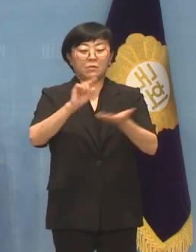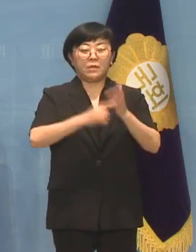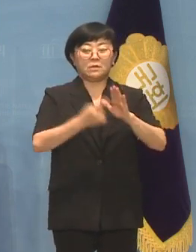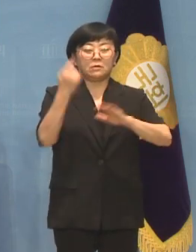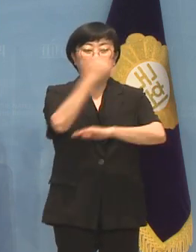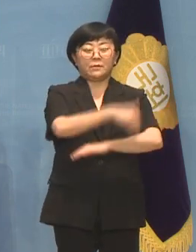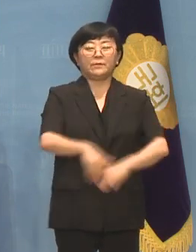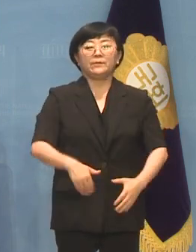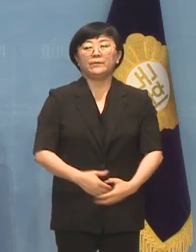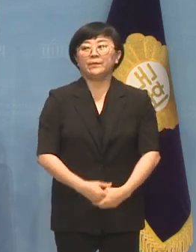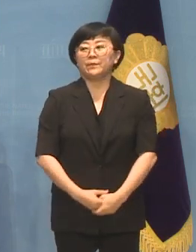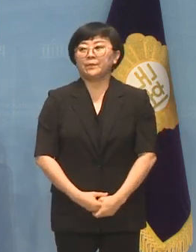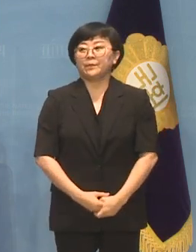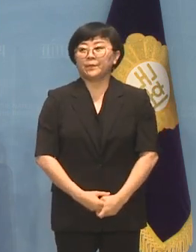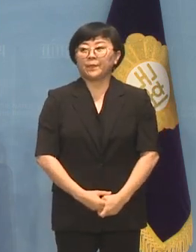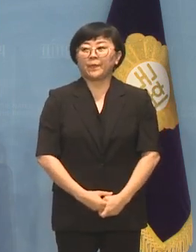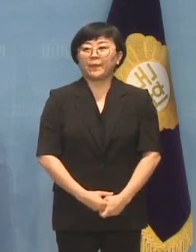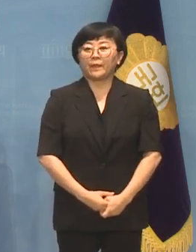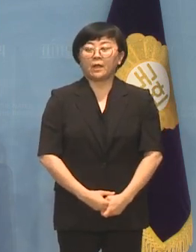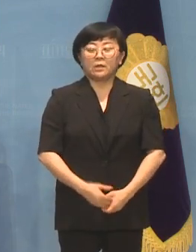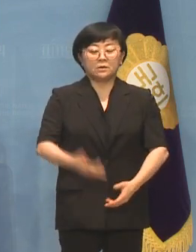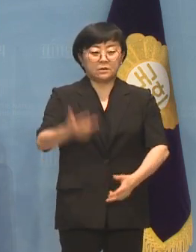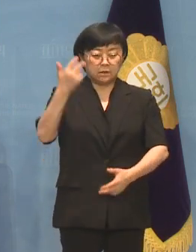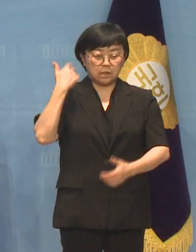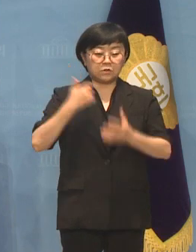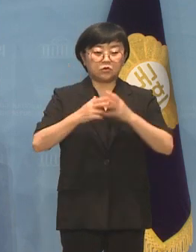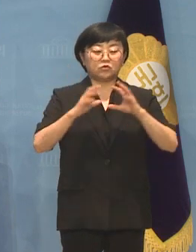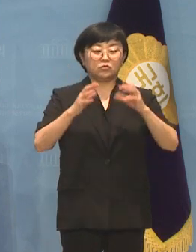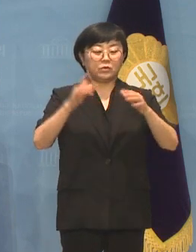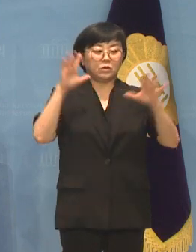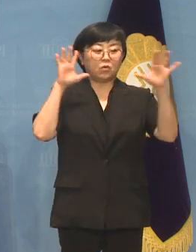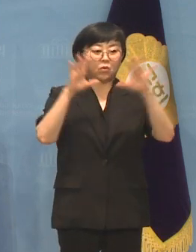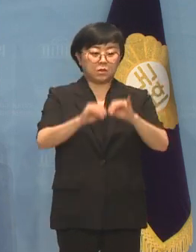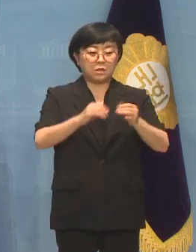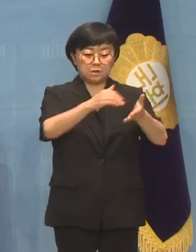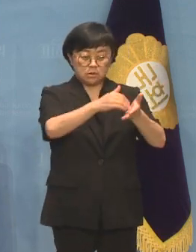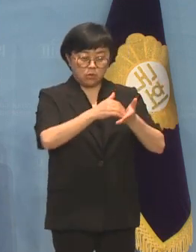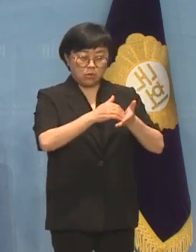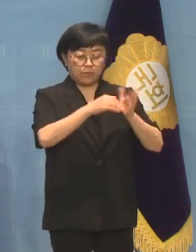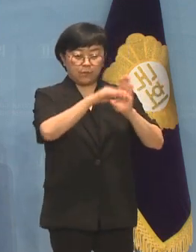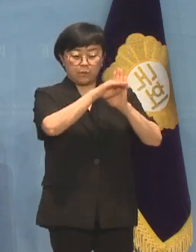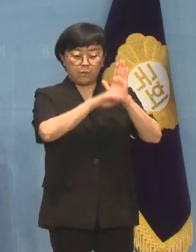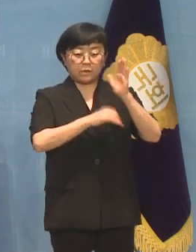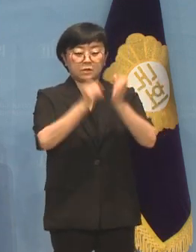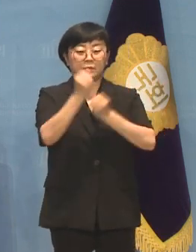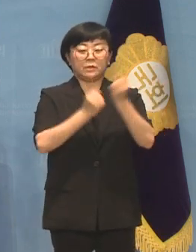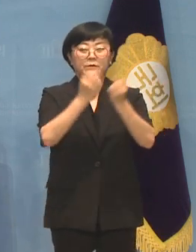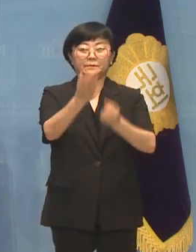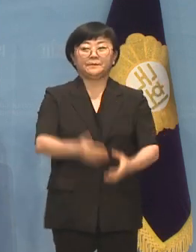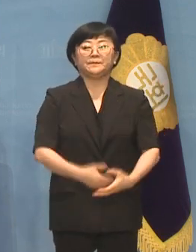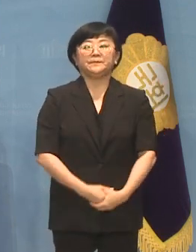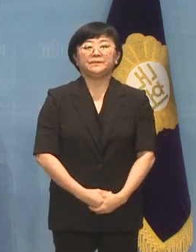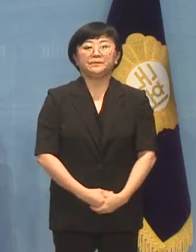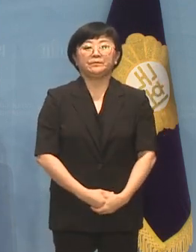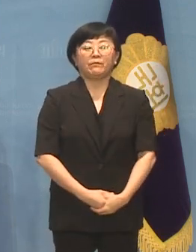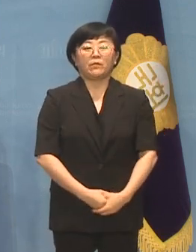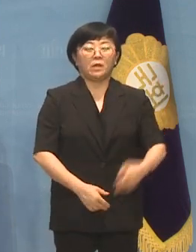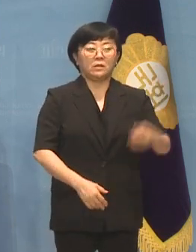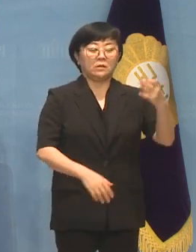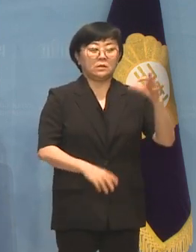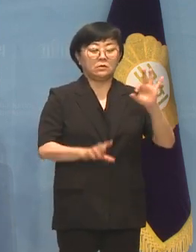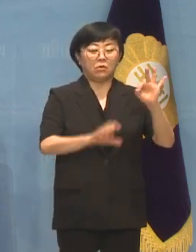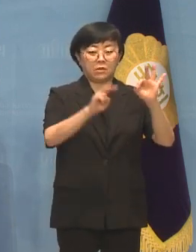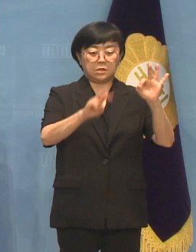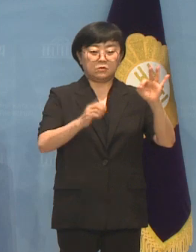할 예정입니다 지난주 국민 동의청원 현황에 대해서 브리핑하겠습니다 12구